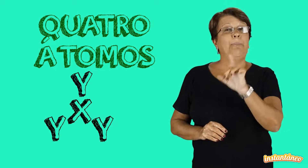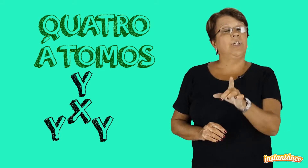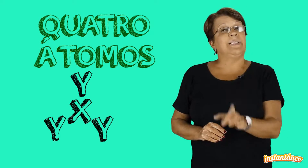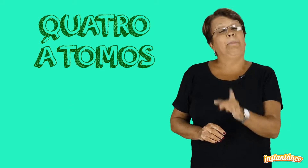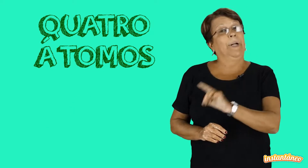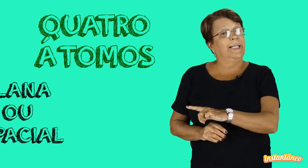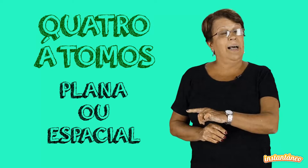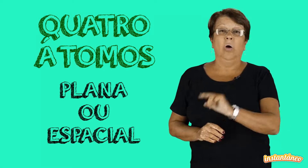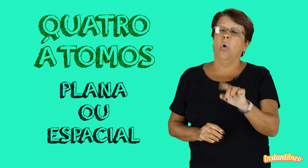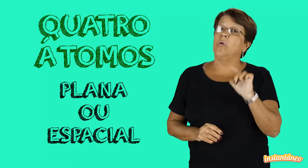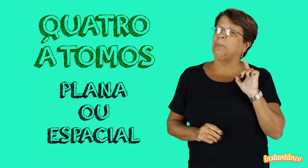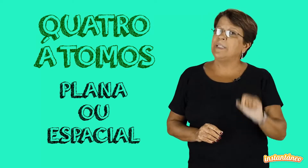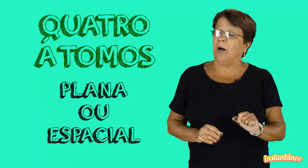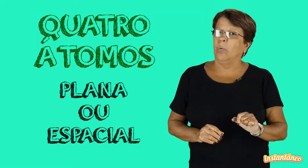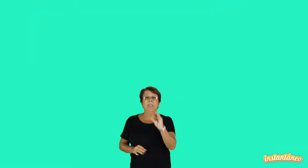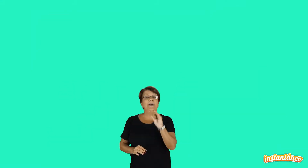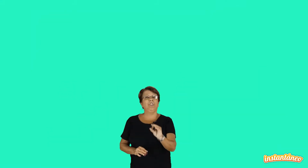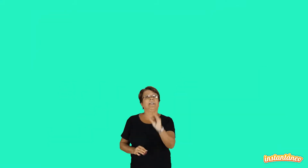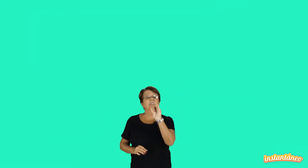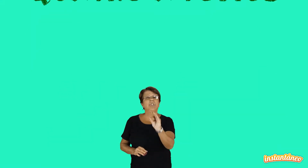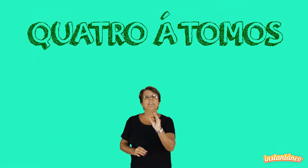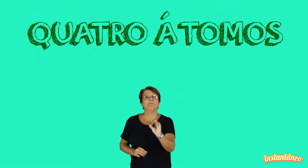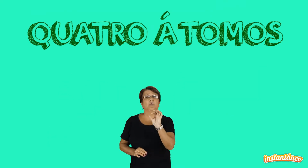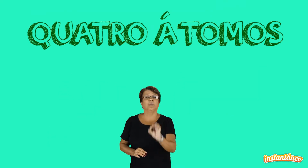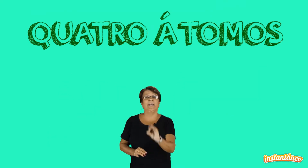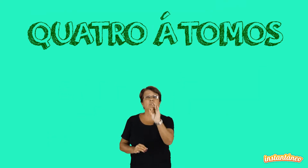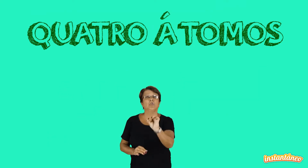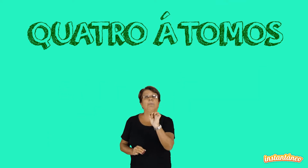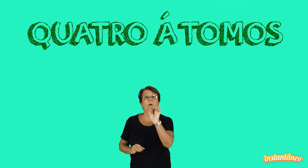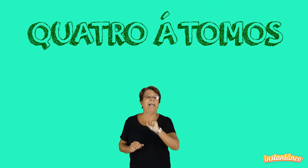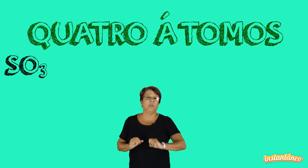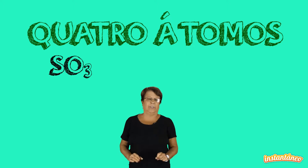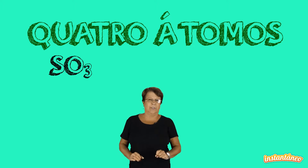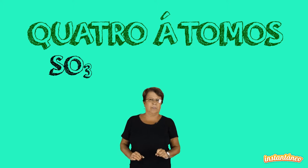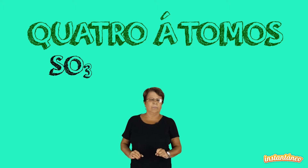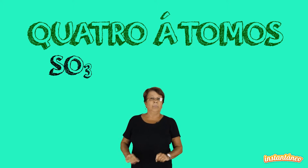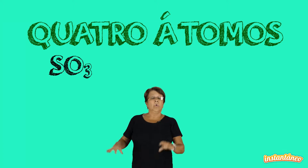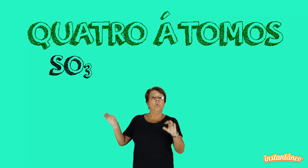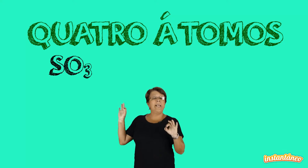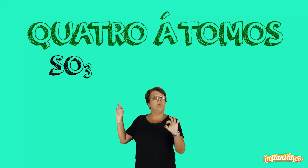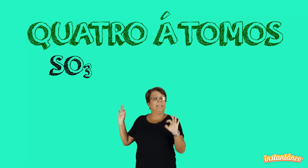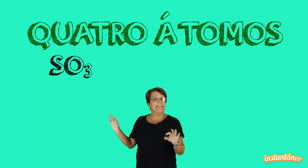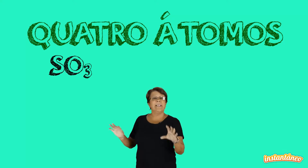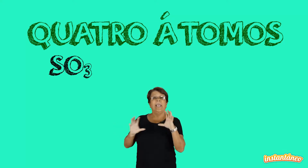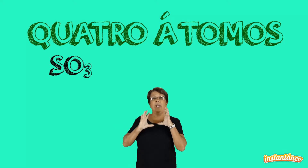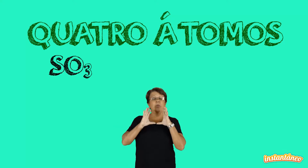pode ser plana ou espacial. Imaginem XY3 do tipo SO3. O SO3 é o